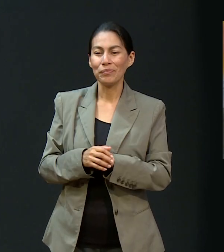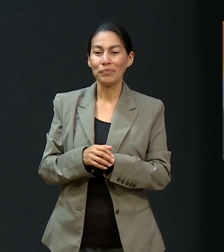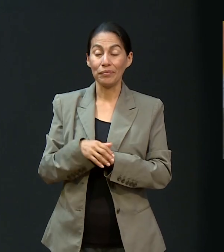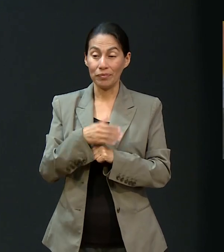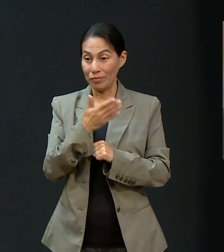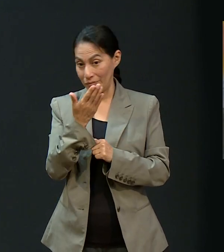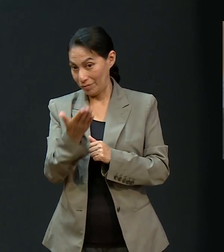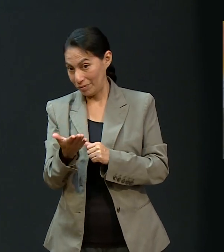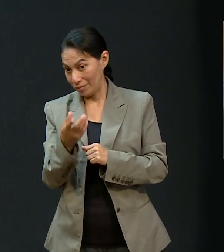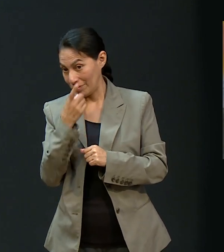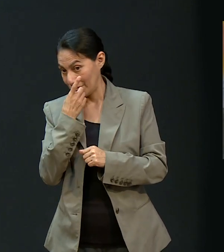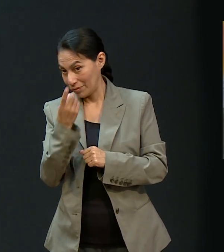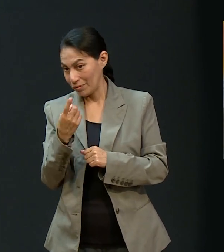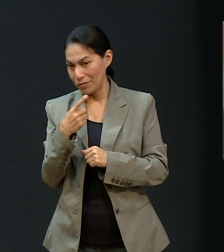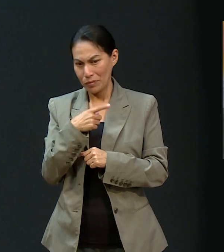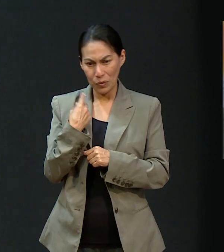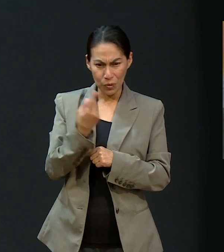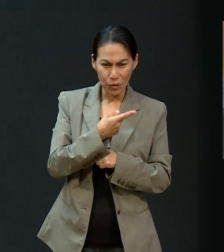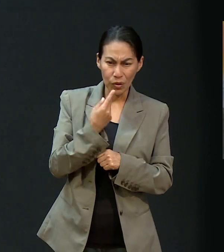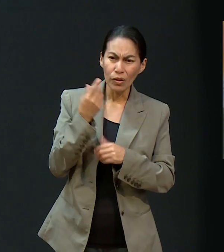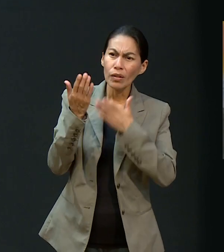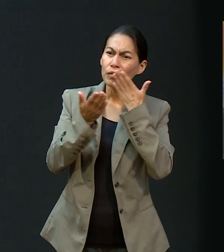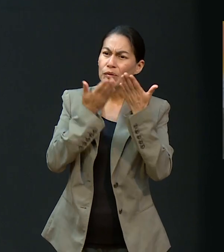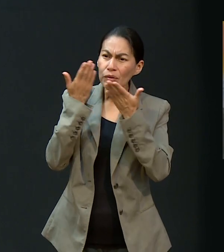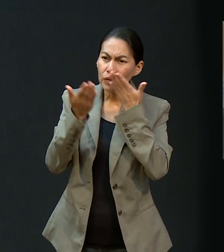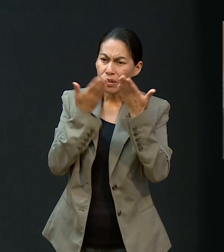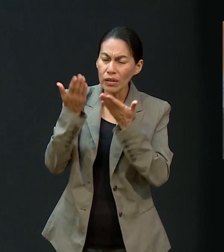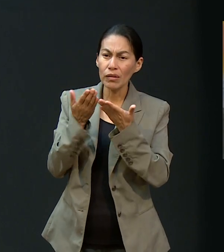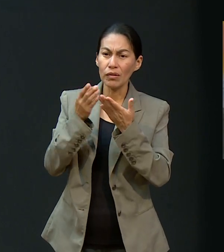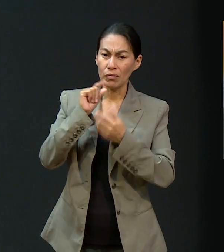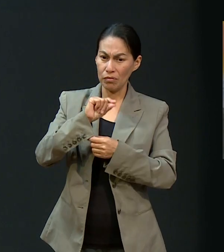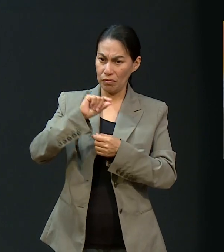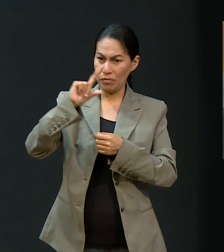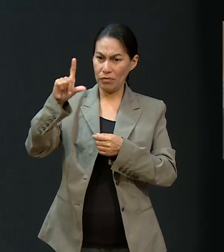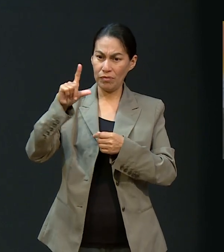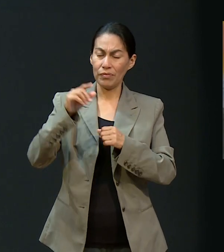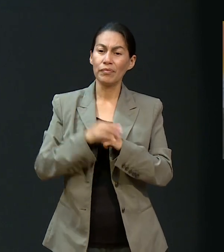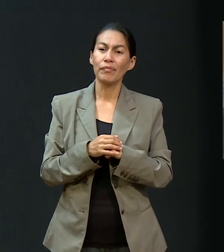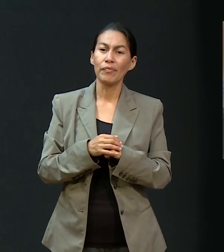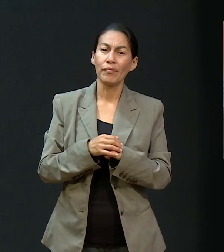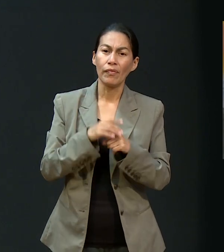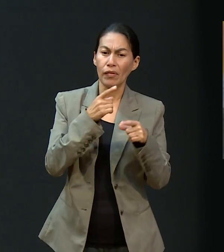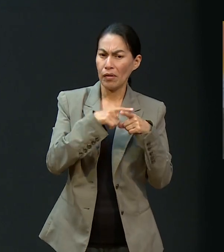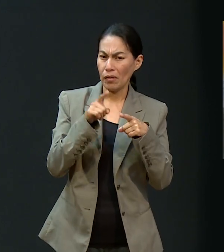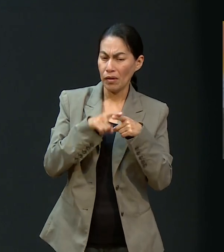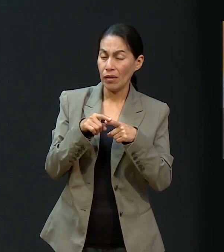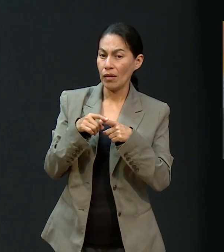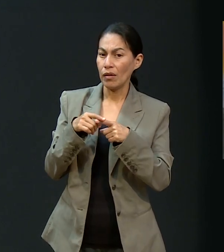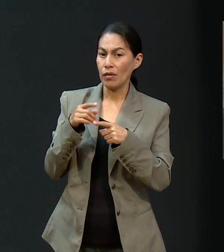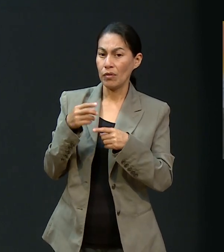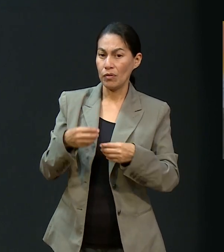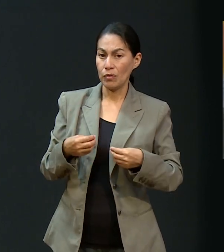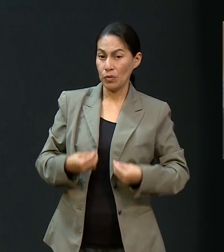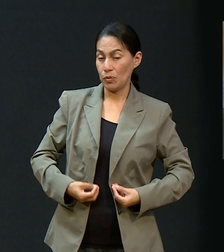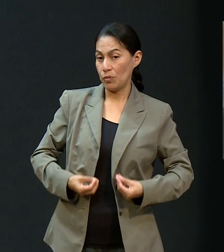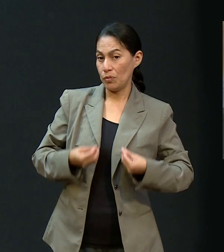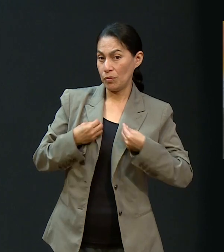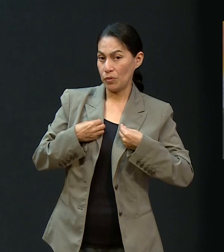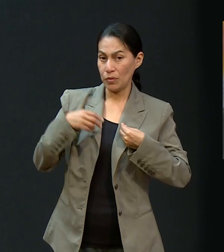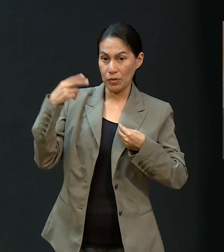Y pues como usted dijo, nosotros somos estudiantes de maestría en diferentes áreas. Venimos de Veracruz y es un